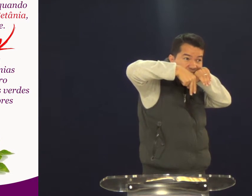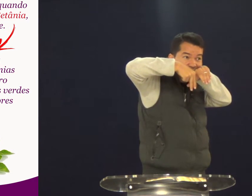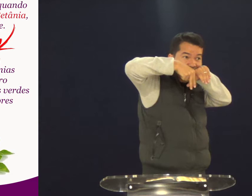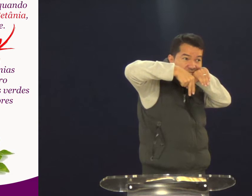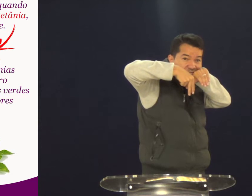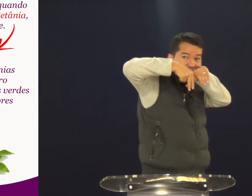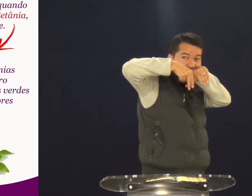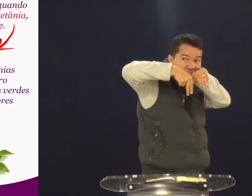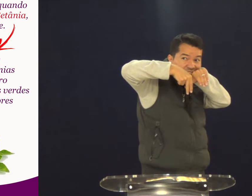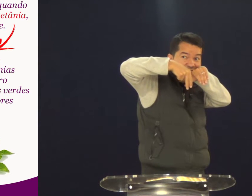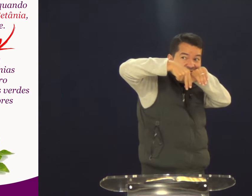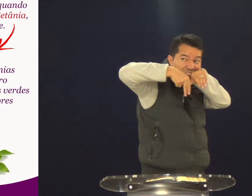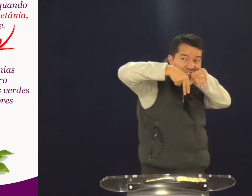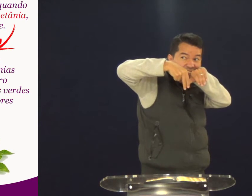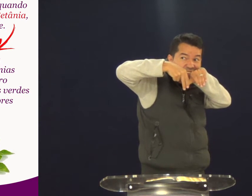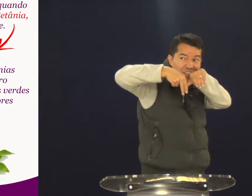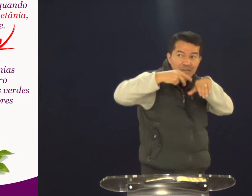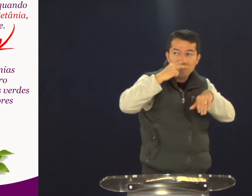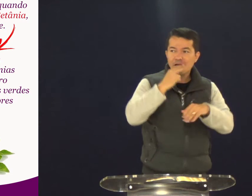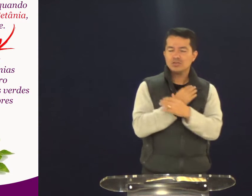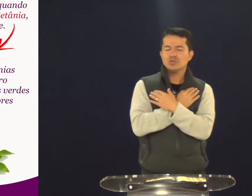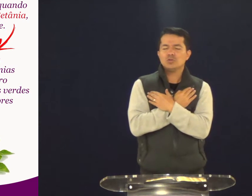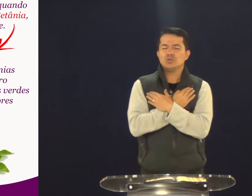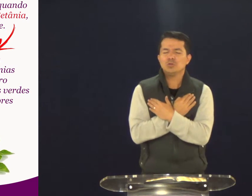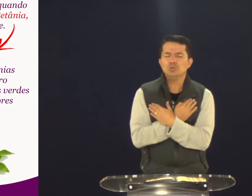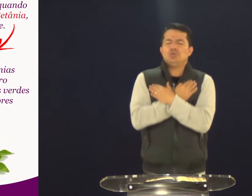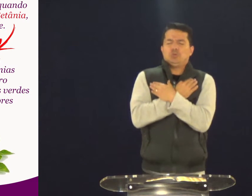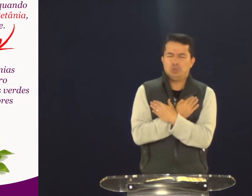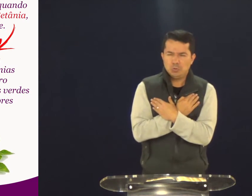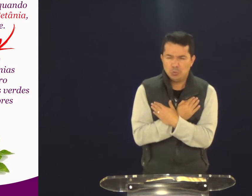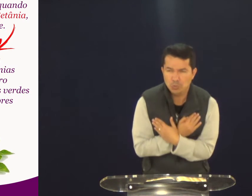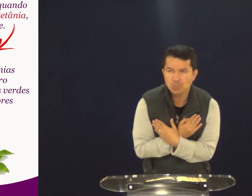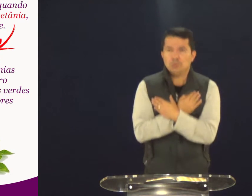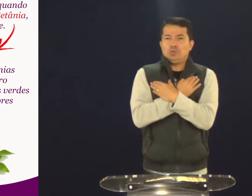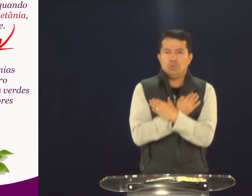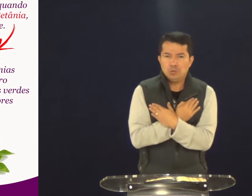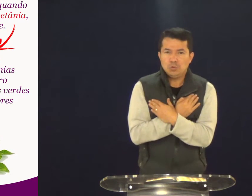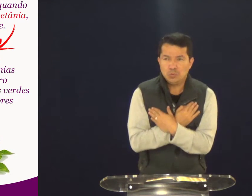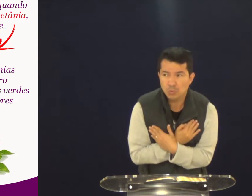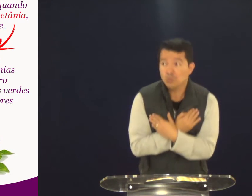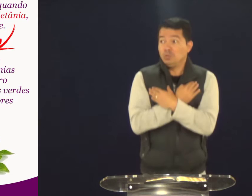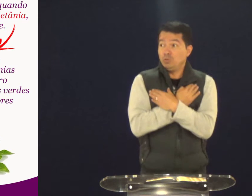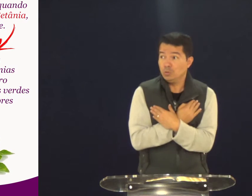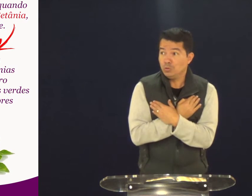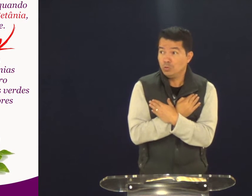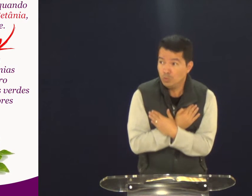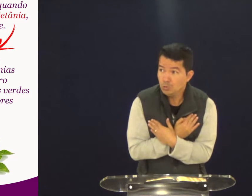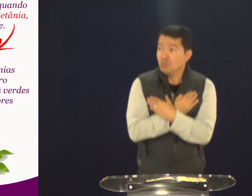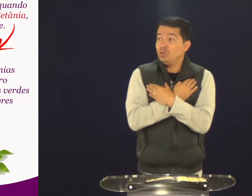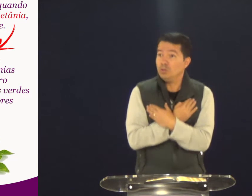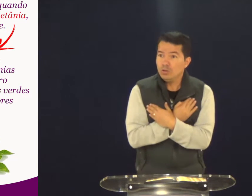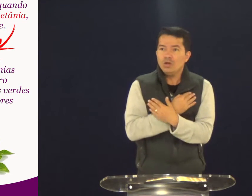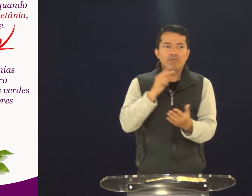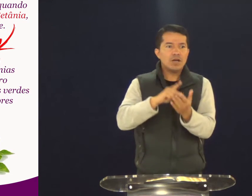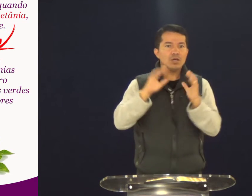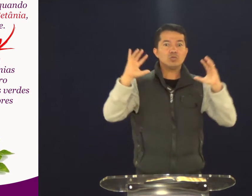Lázaro veio à vida. Lázaro, que havia morrido, estava já